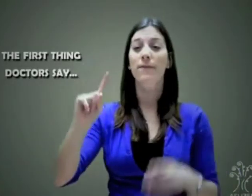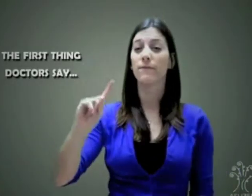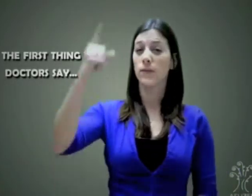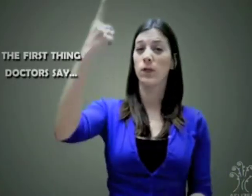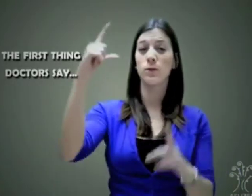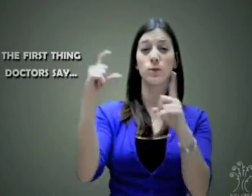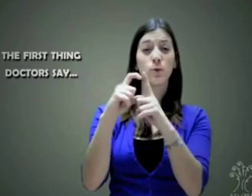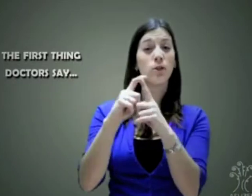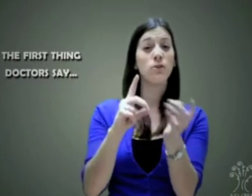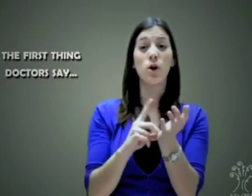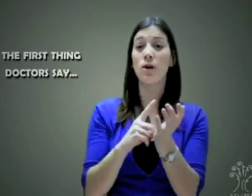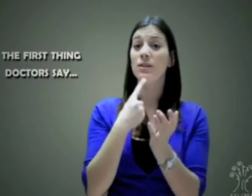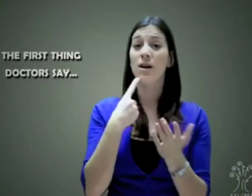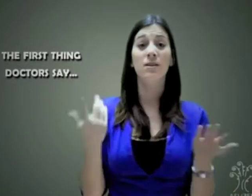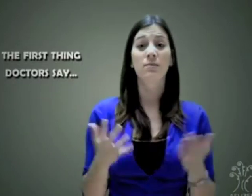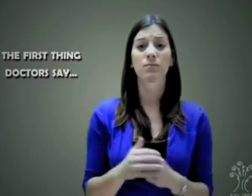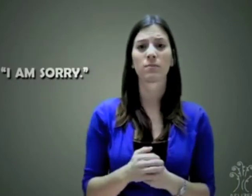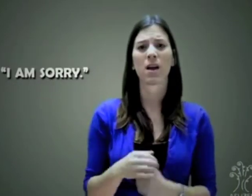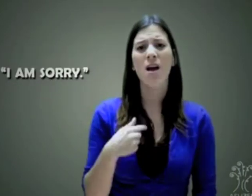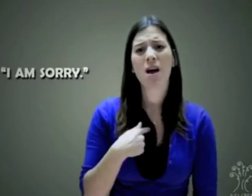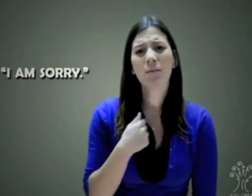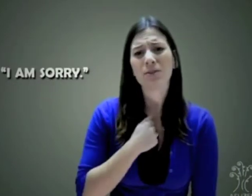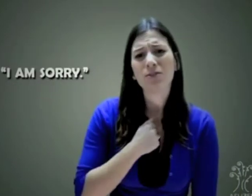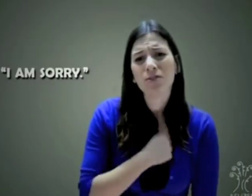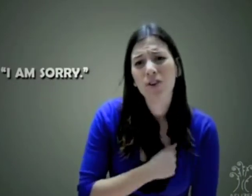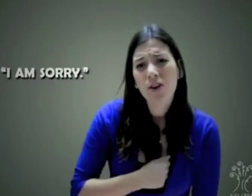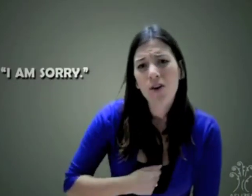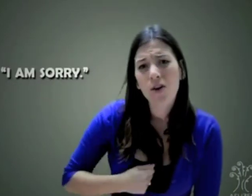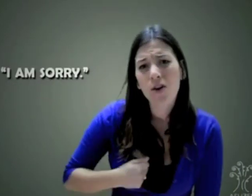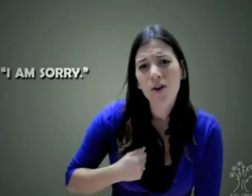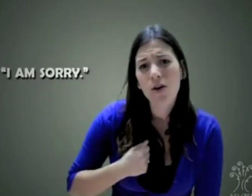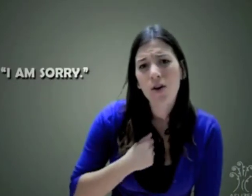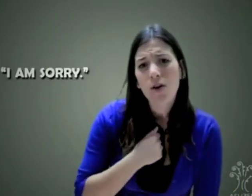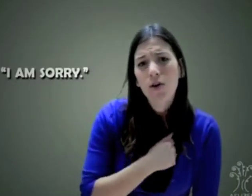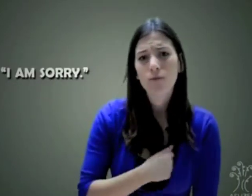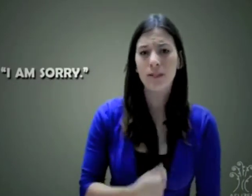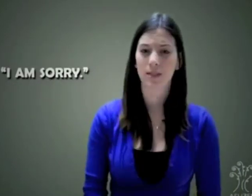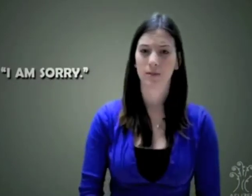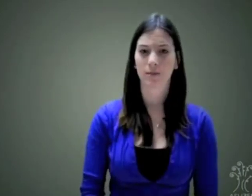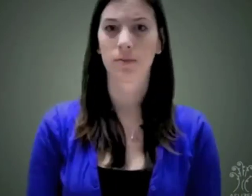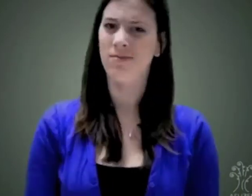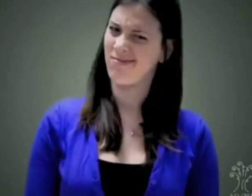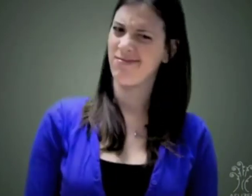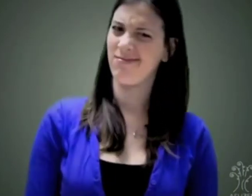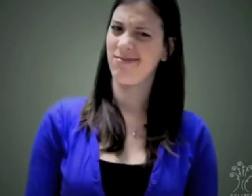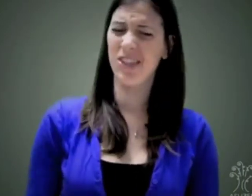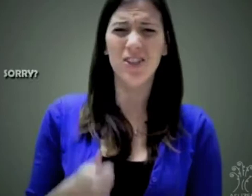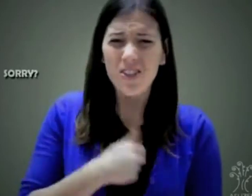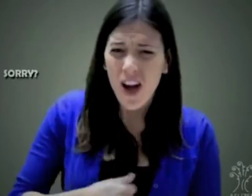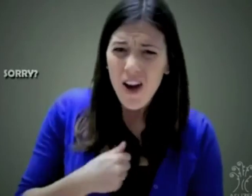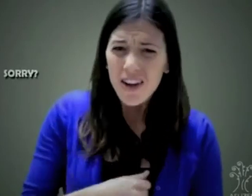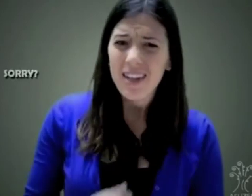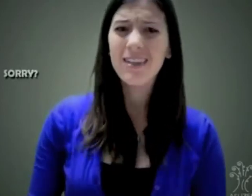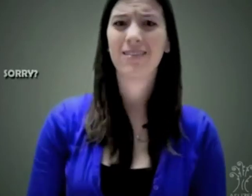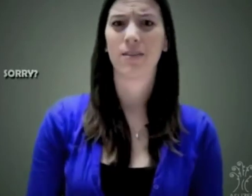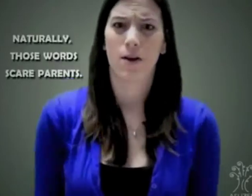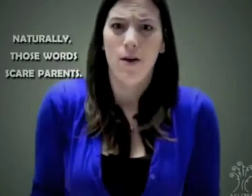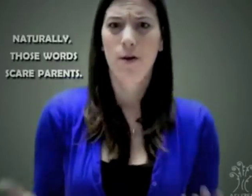palabras que le dice el doctor a los padres es, lo siento. ¿Lo siento? ¿Por qué dicen lo siento? Por supuesto que ahora los